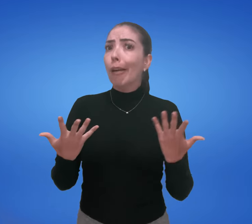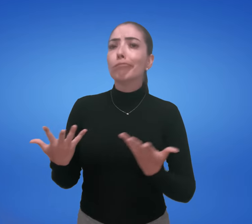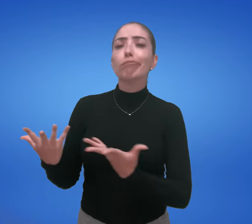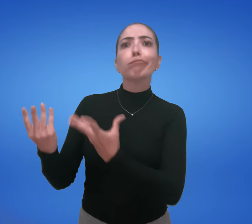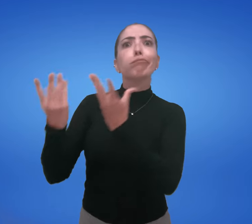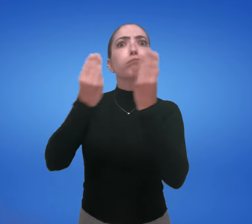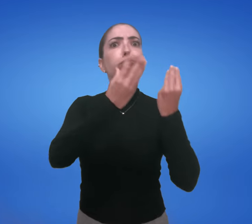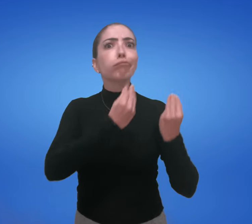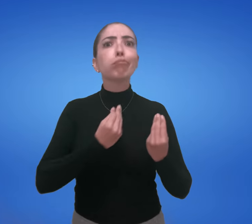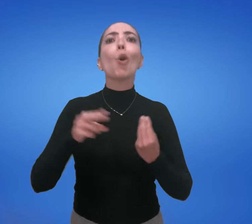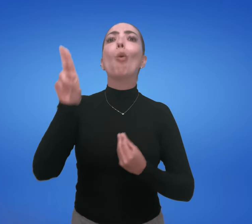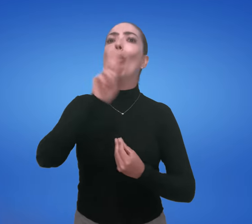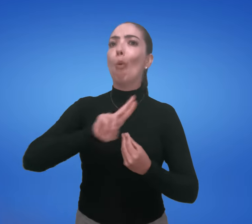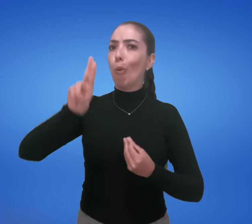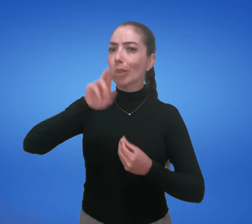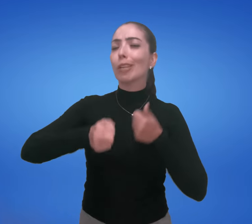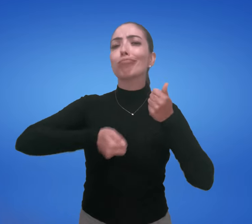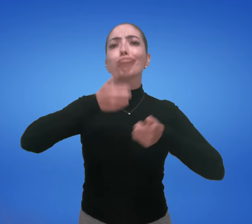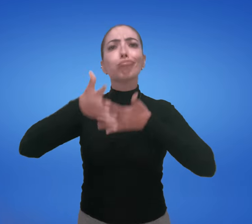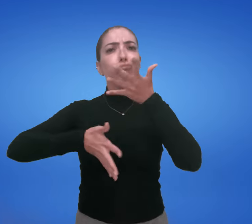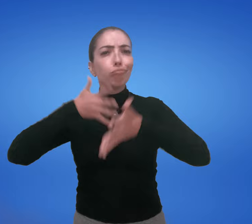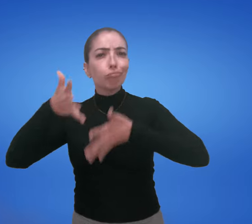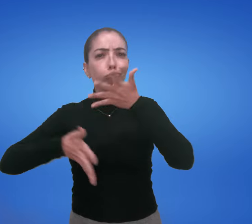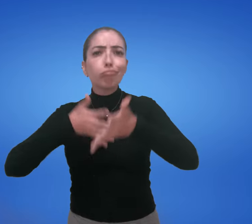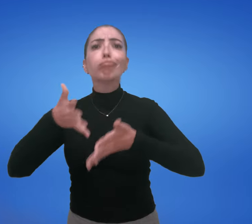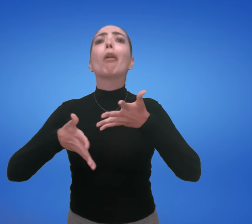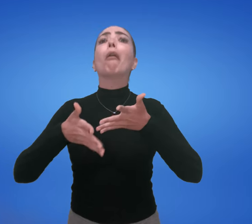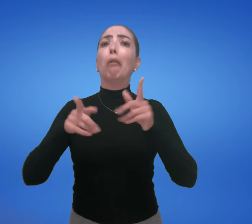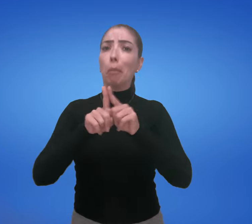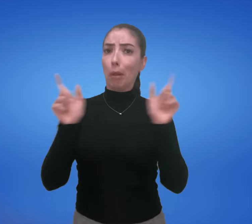Muitas pessoas sinalizam dessa forma também. Vamos ver.